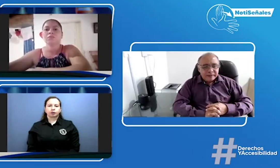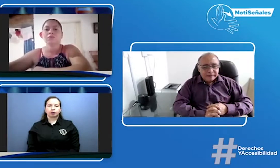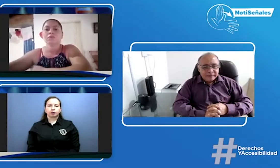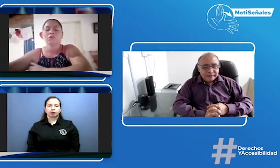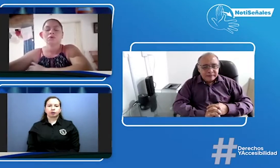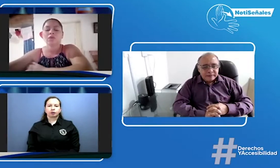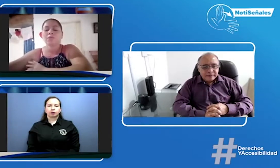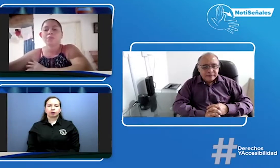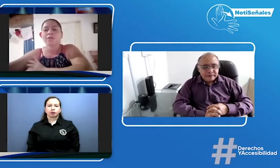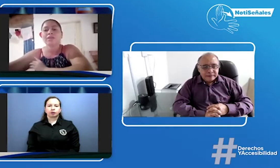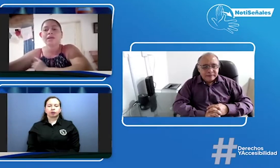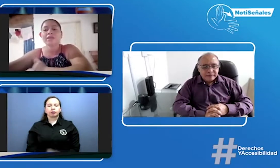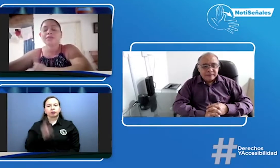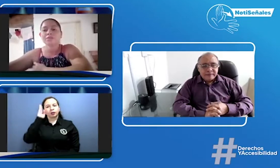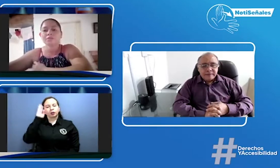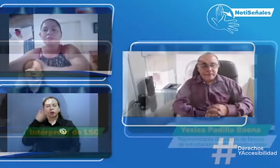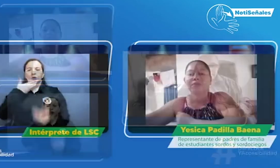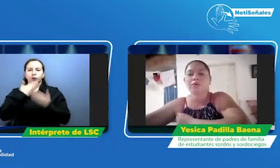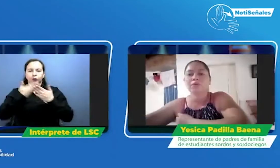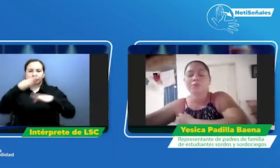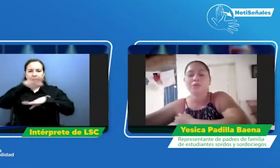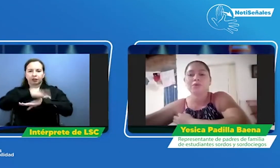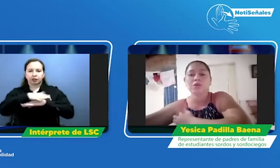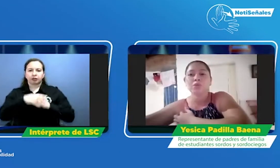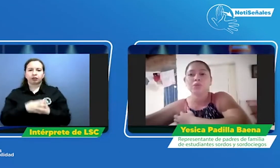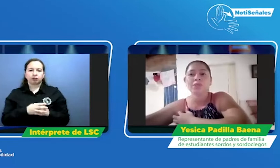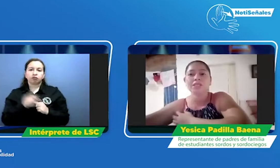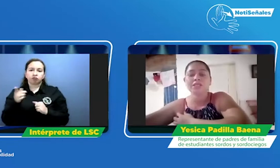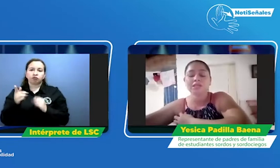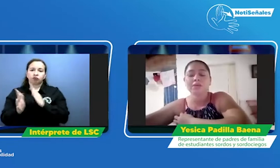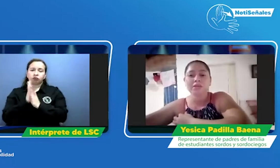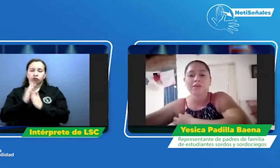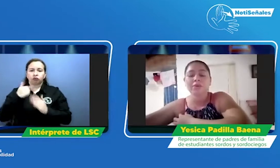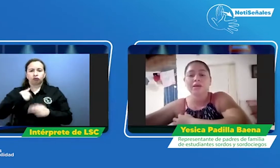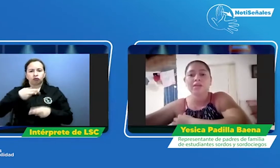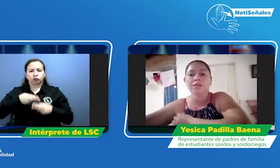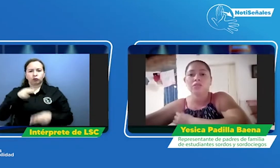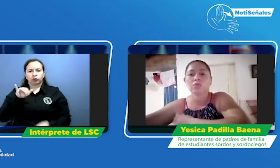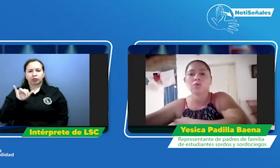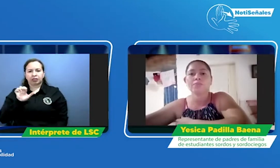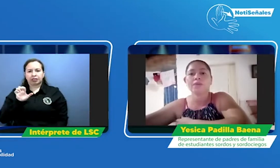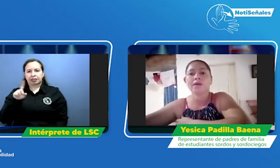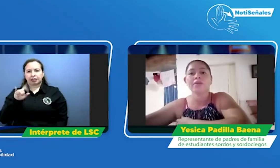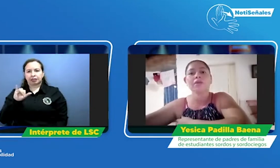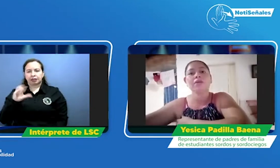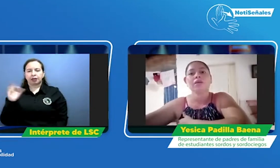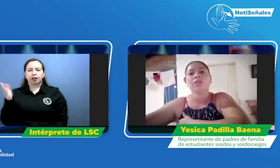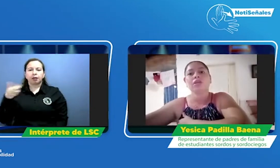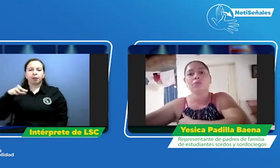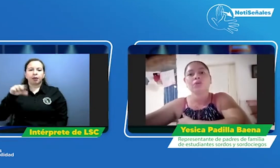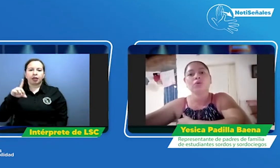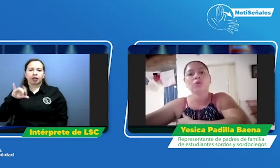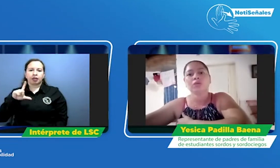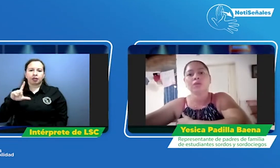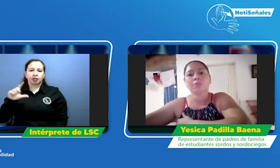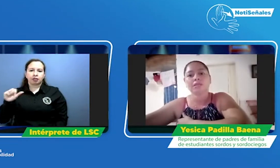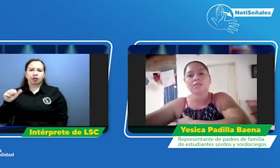Hola, muy buenas tardes. Pues como bien lo dijo, mi nombre es Jessica Padilla Baena. Soy madre de un niño con discapacidad